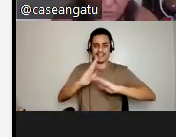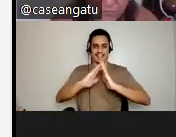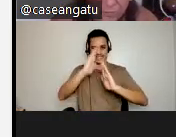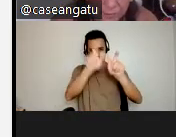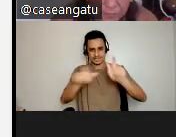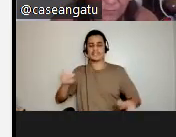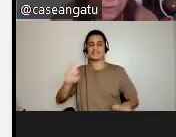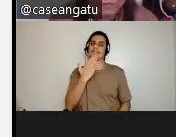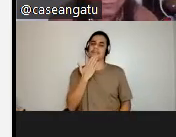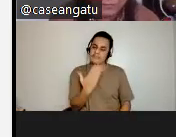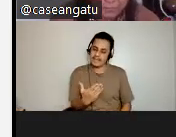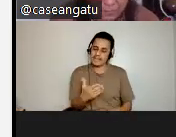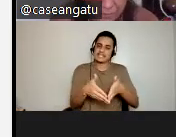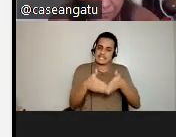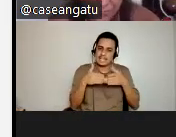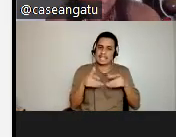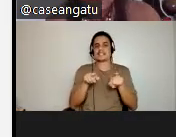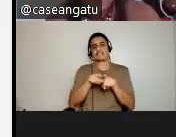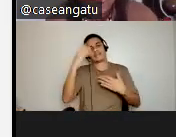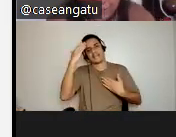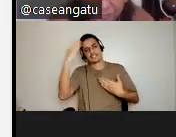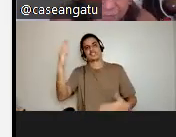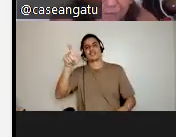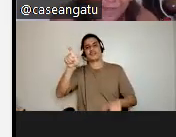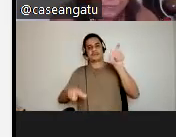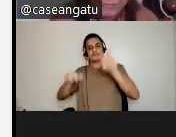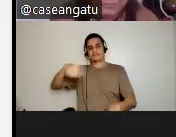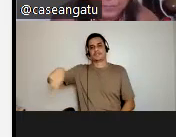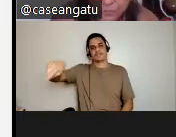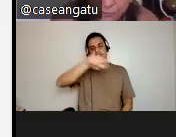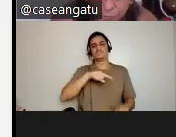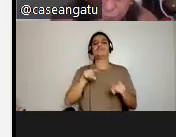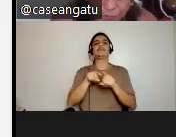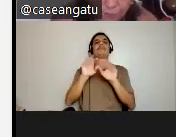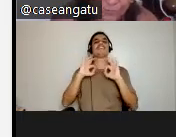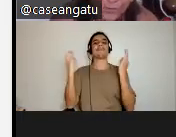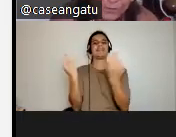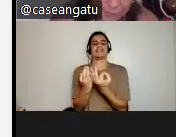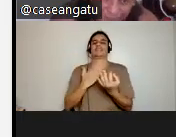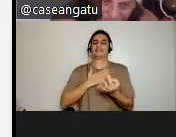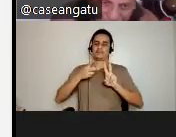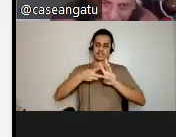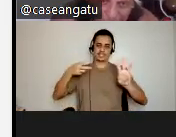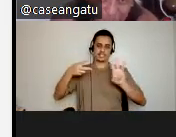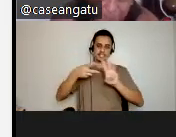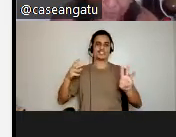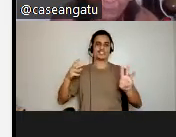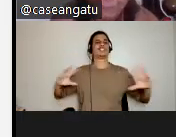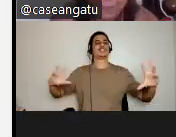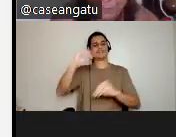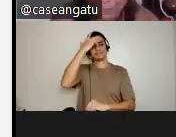já dizendo gratidão a todas as pessoas presentes, todas as pessoas parentes, a todas as pessoas que fortificam esse evento